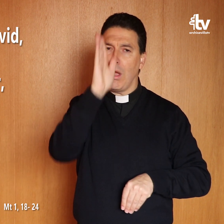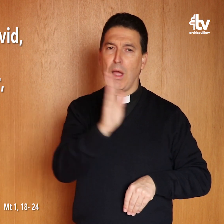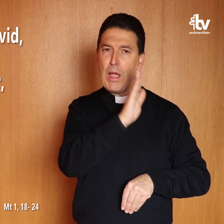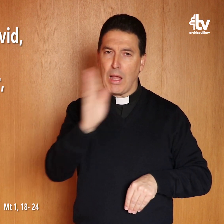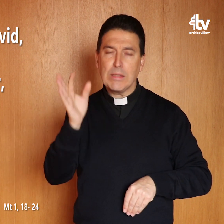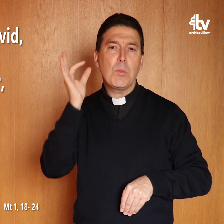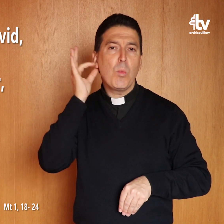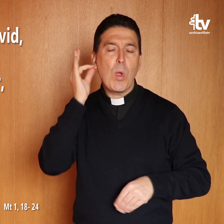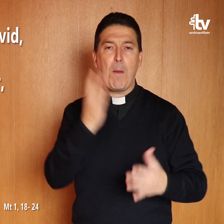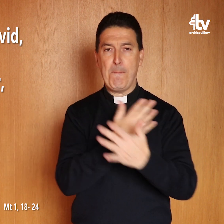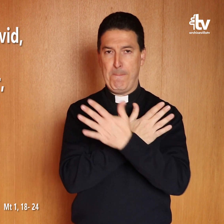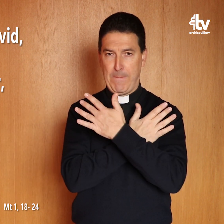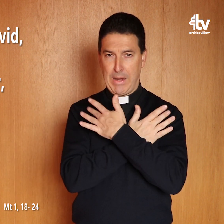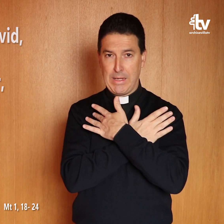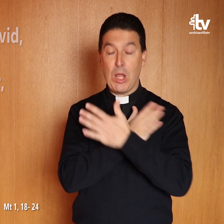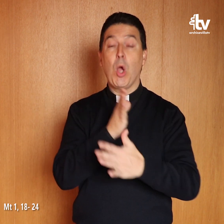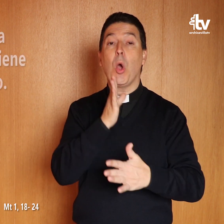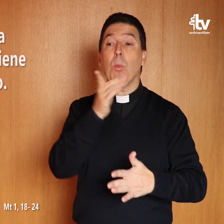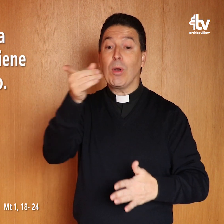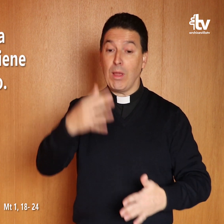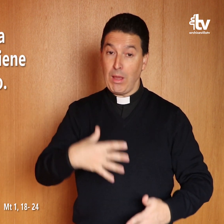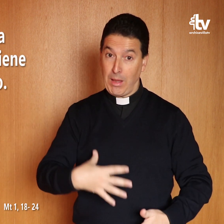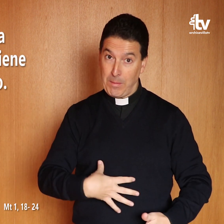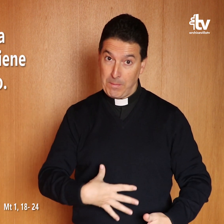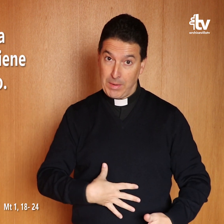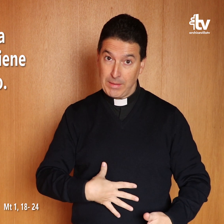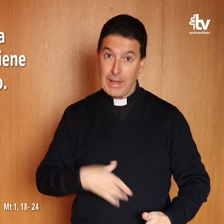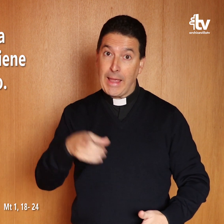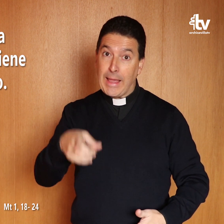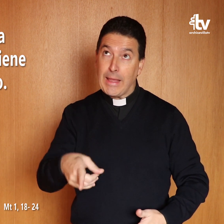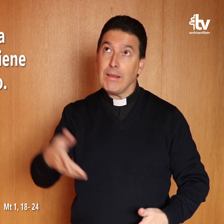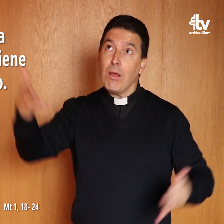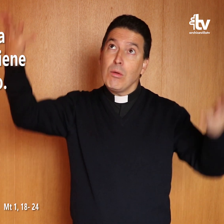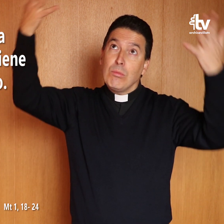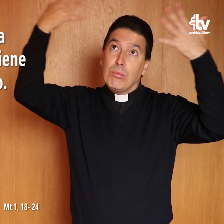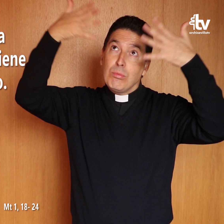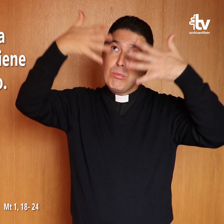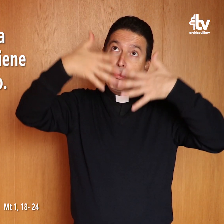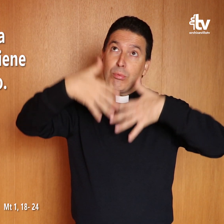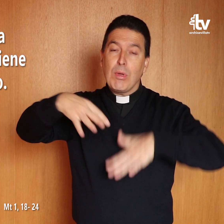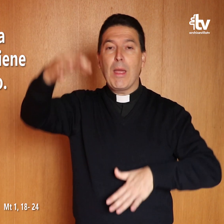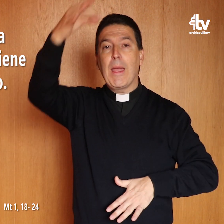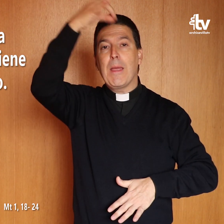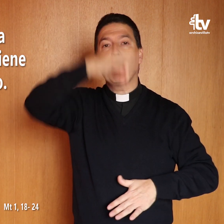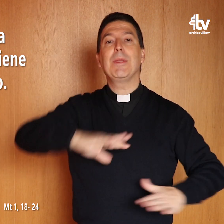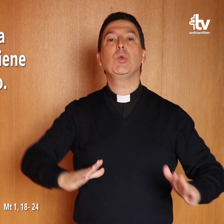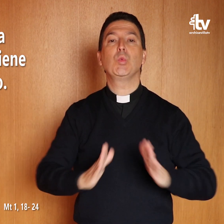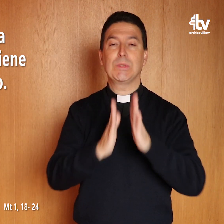tu mujer. Porque la criatura que hay en ella viene del Espíritu Santo.